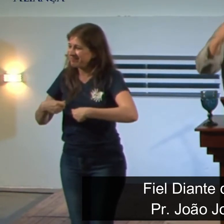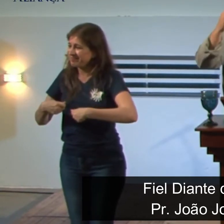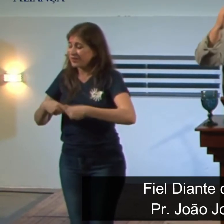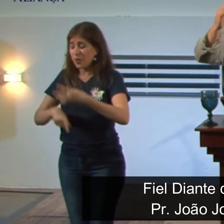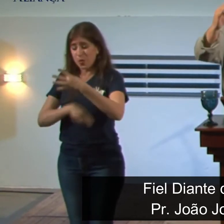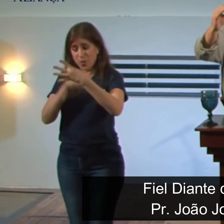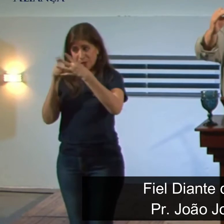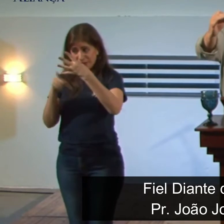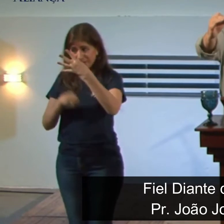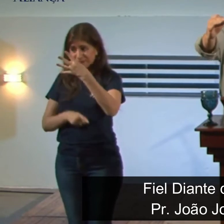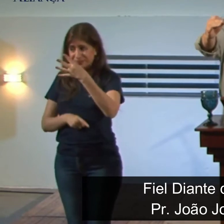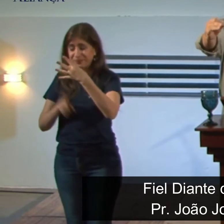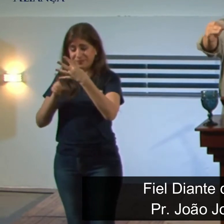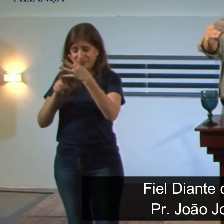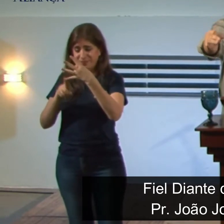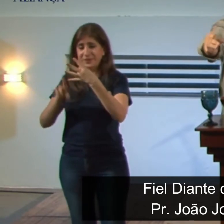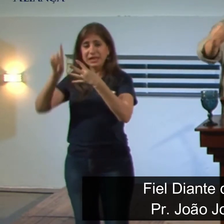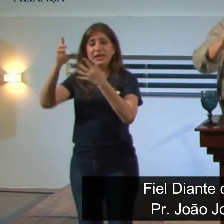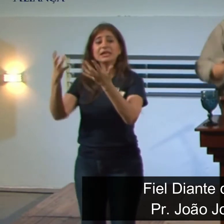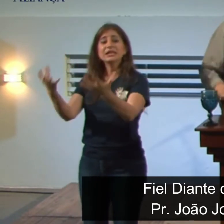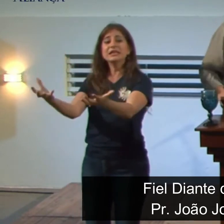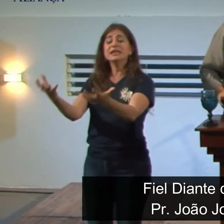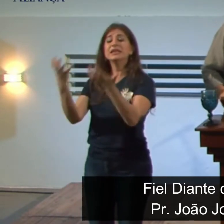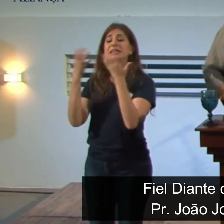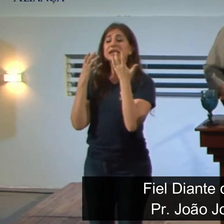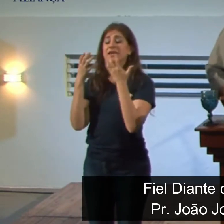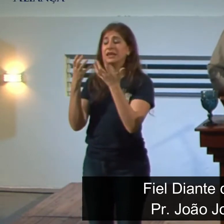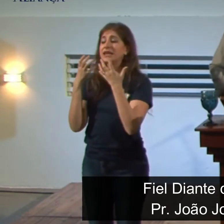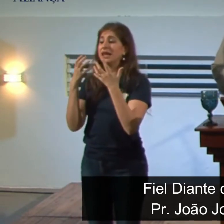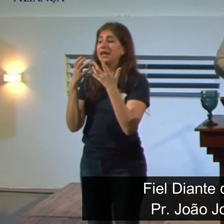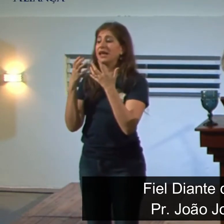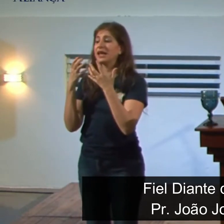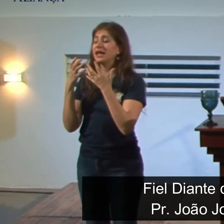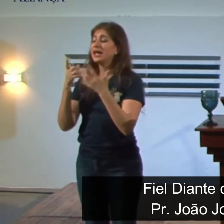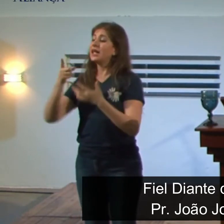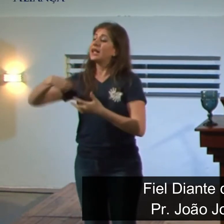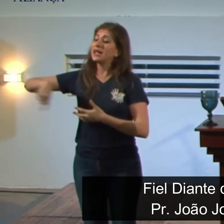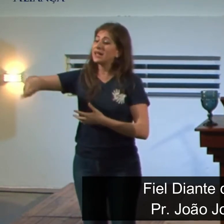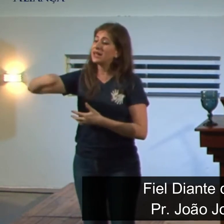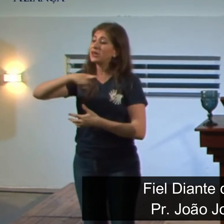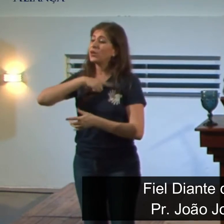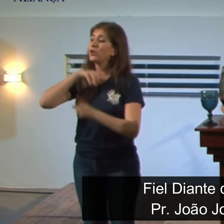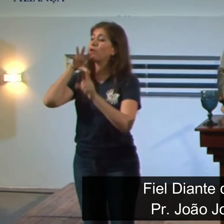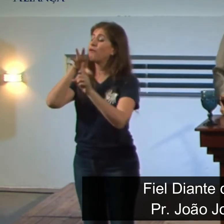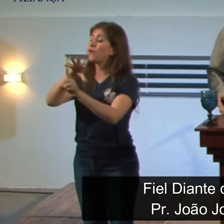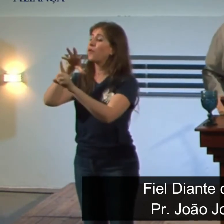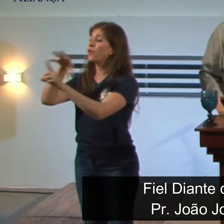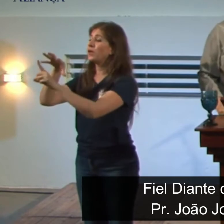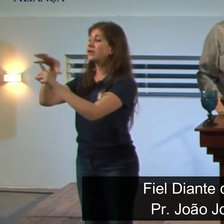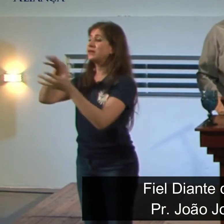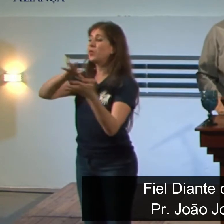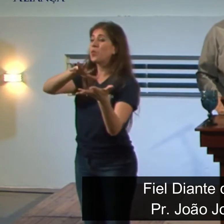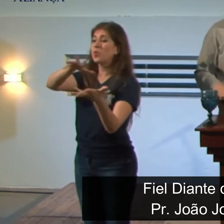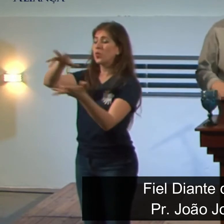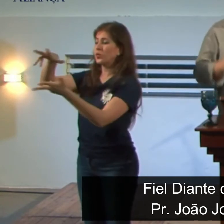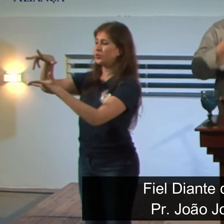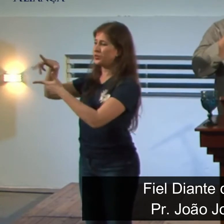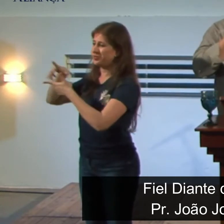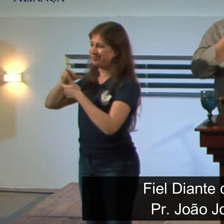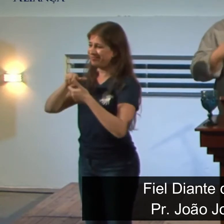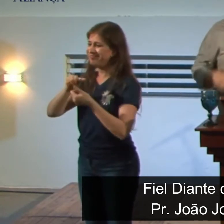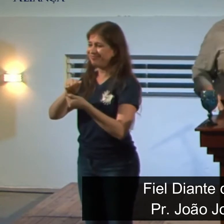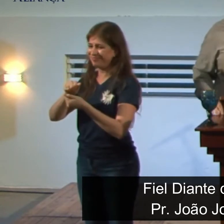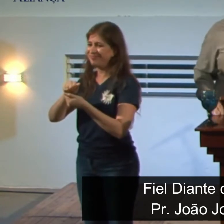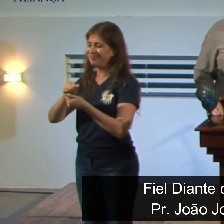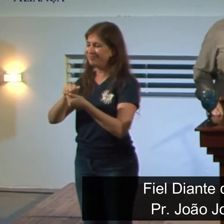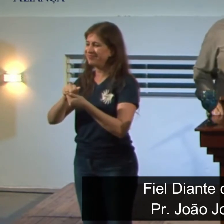Deus quer que os seus servos influenciem o mundo não sejam influenciados por eles por ele